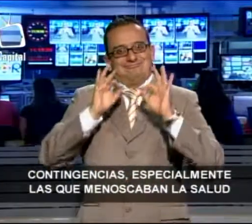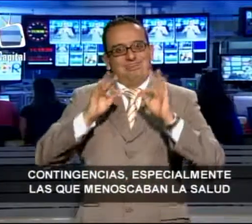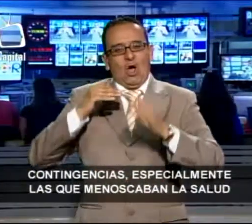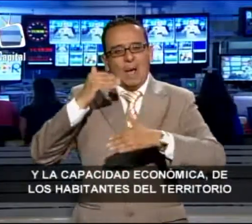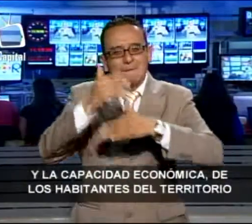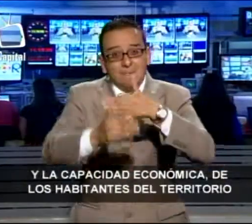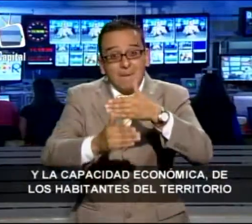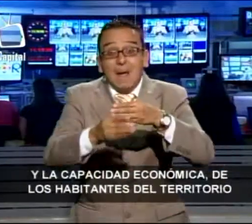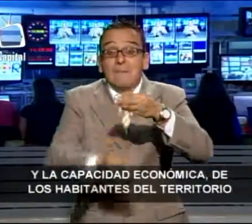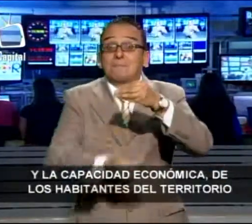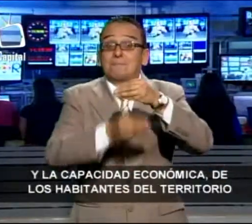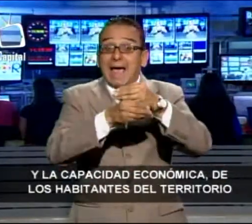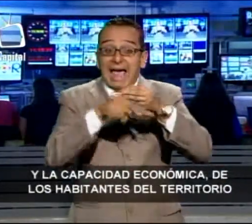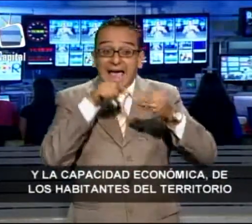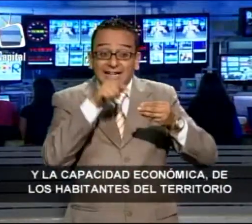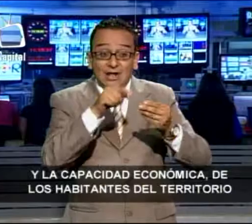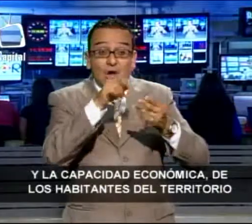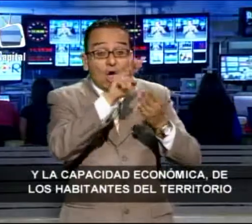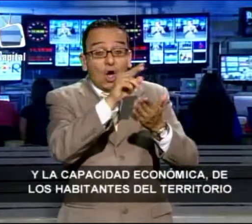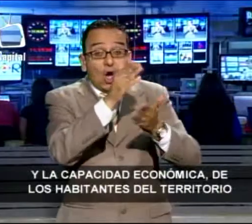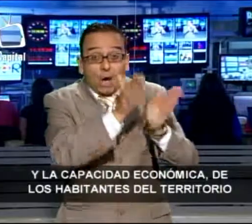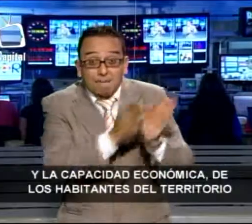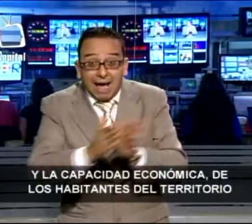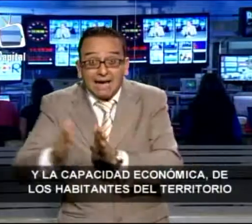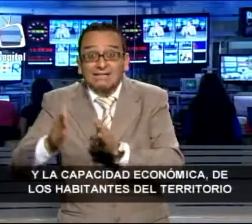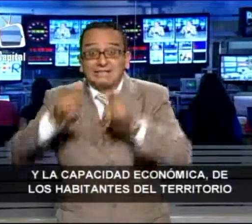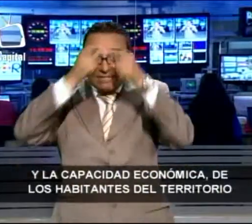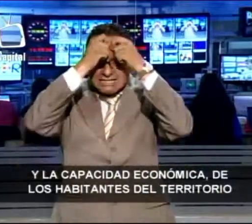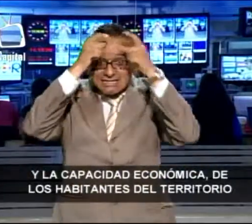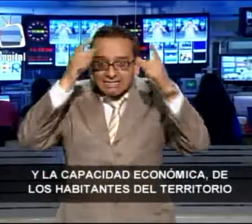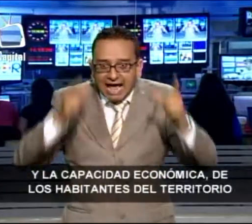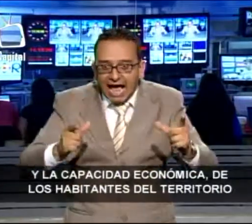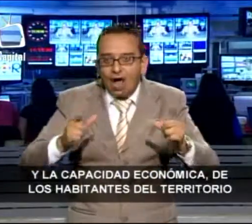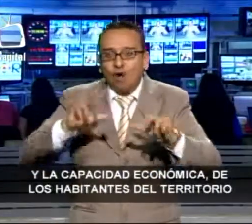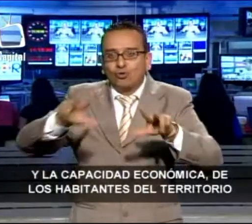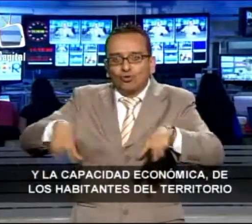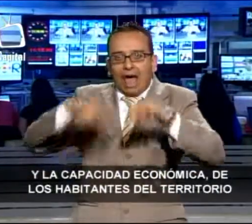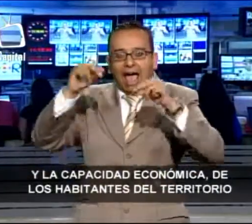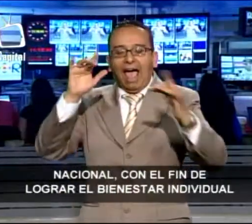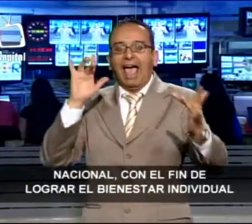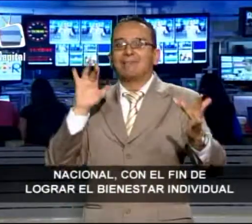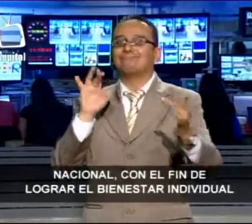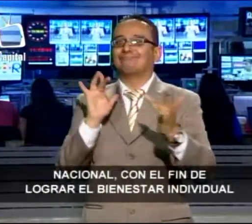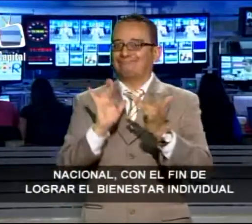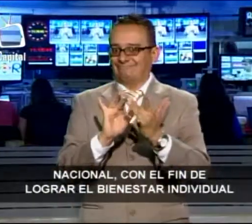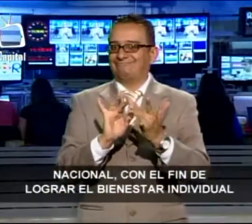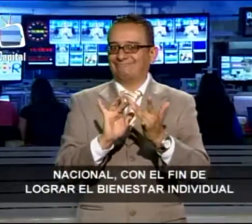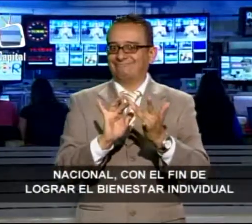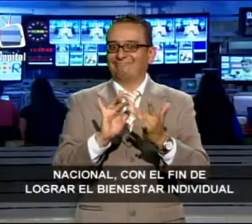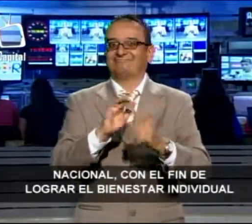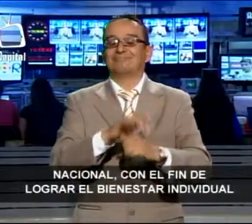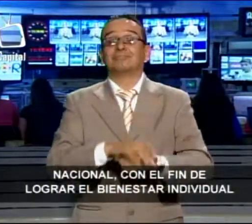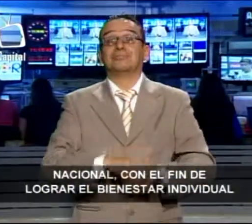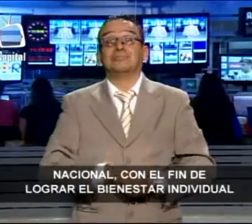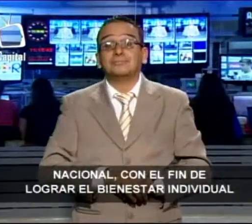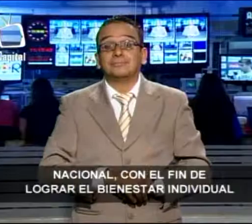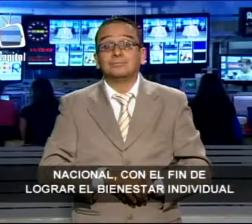salud y la capacidad económica, de los habitantes del territorio nacional, con el fin de lograr el bienestar